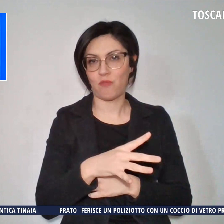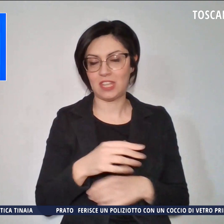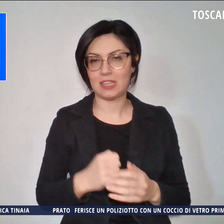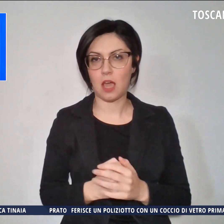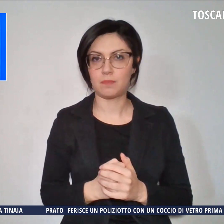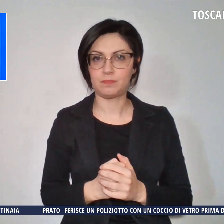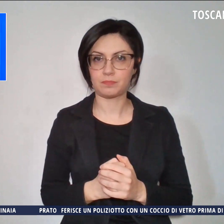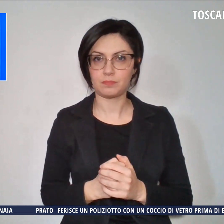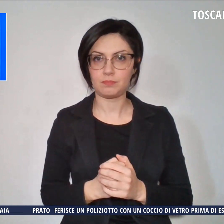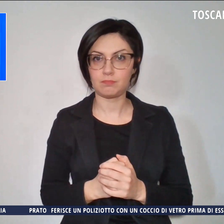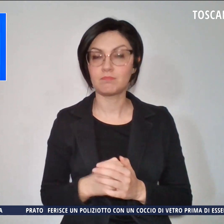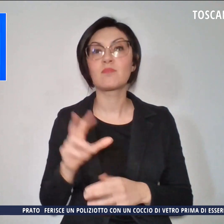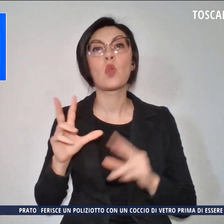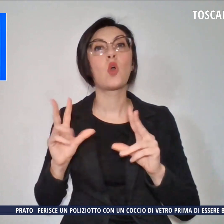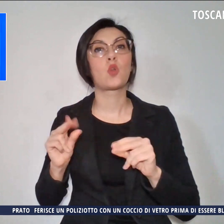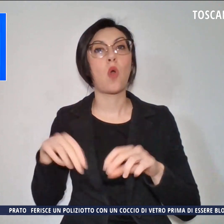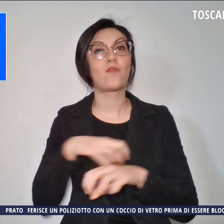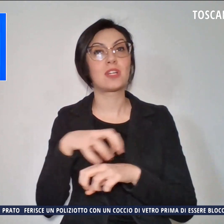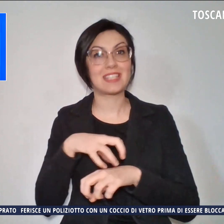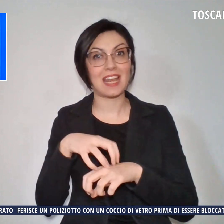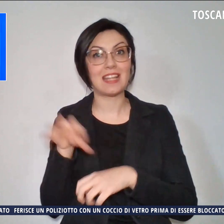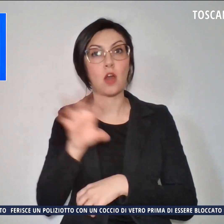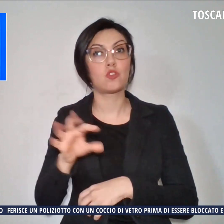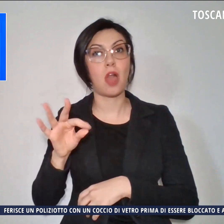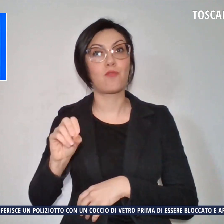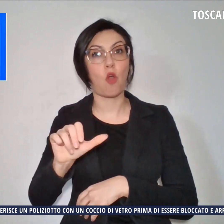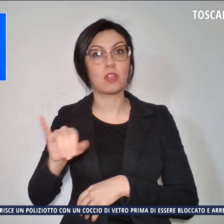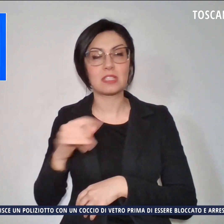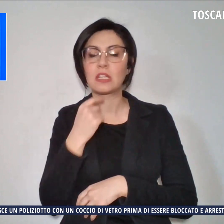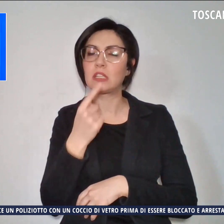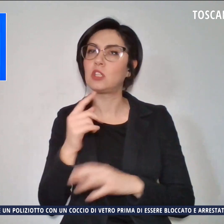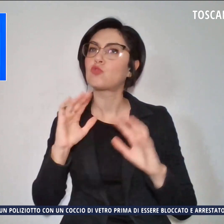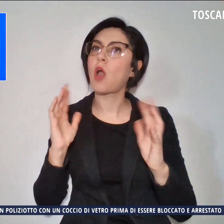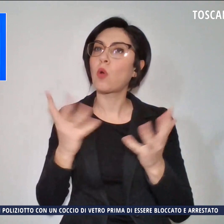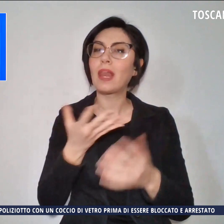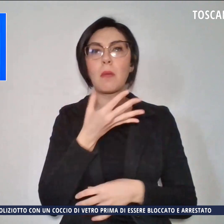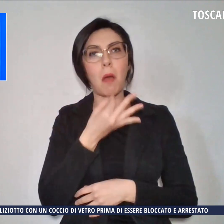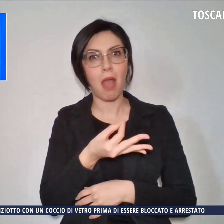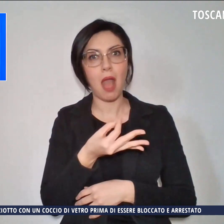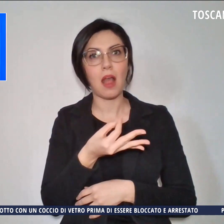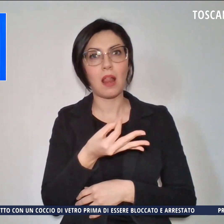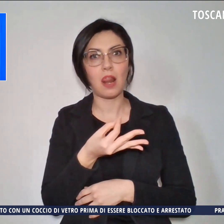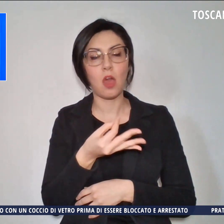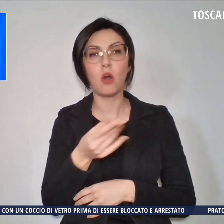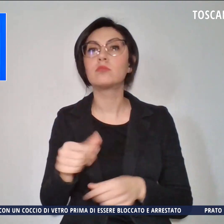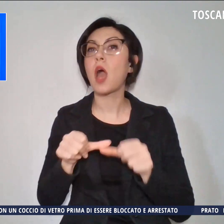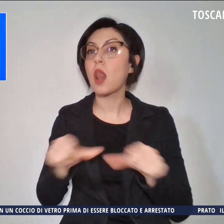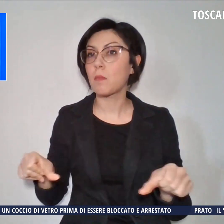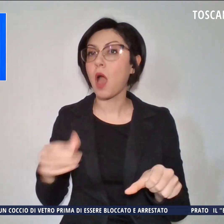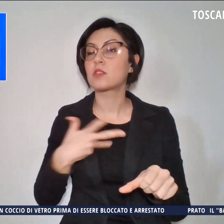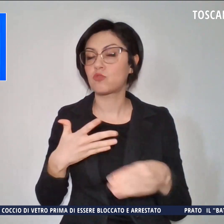Il nuovo segretario regionale Fossi parla di un clima molto bello, alla base c'è la